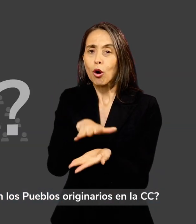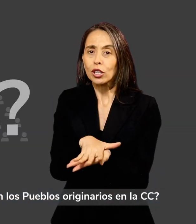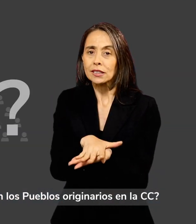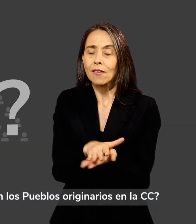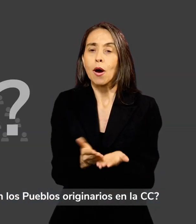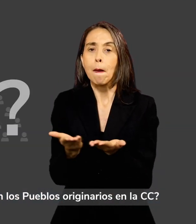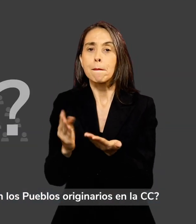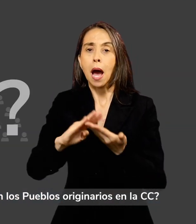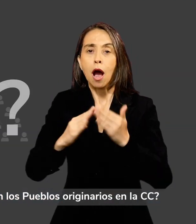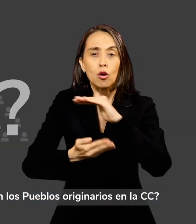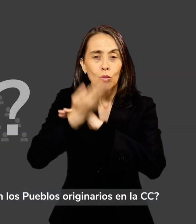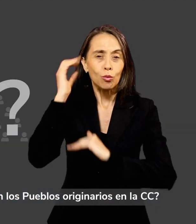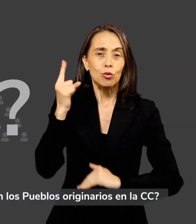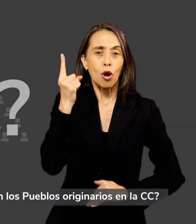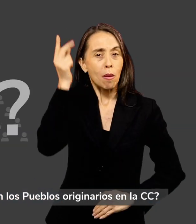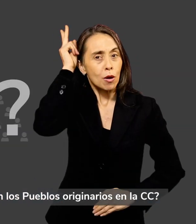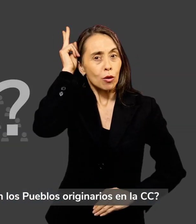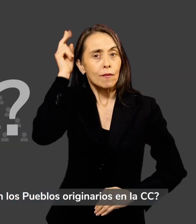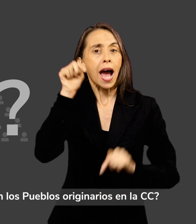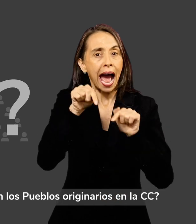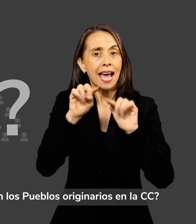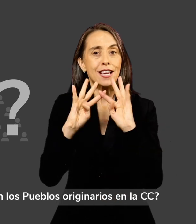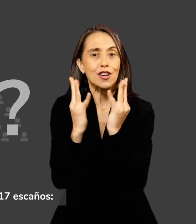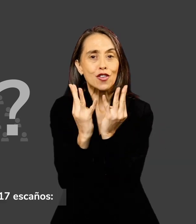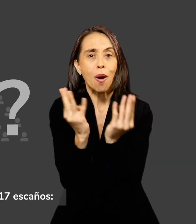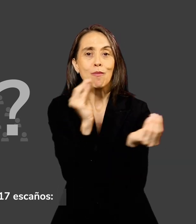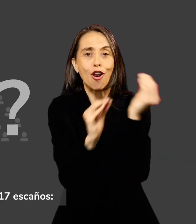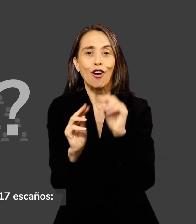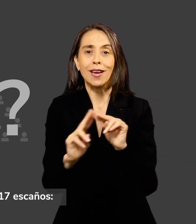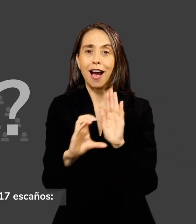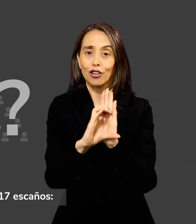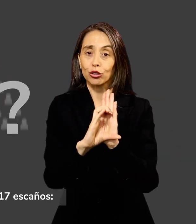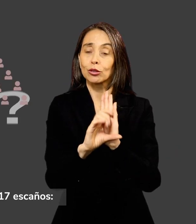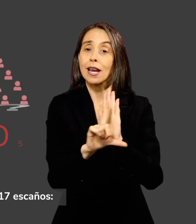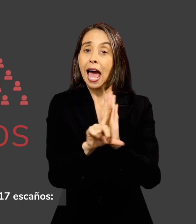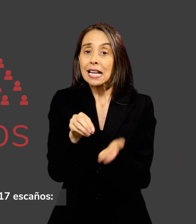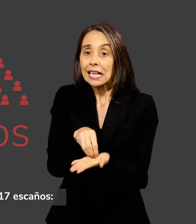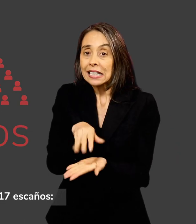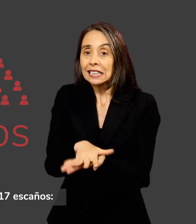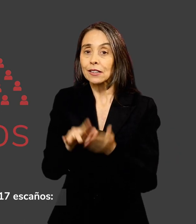originarios en la Convención Constitucional? Se reservaron 17 escaños.